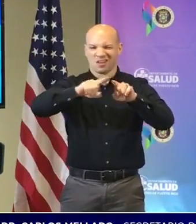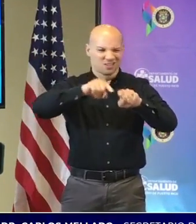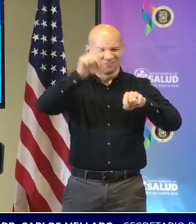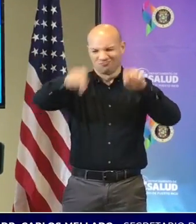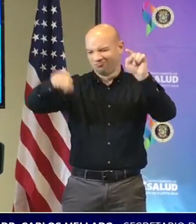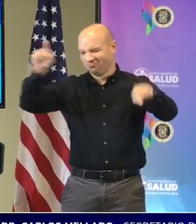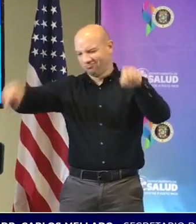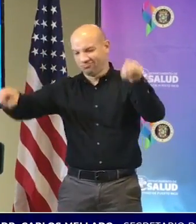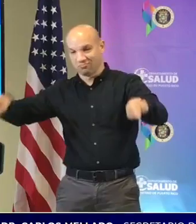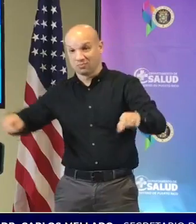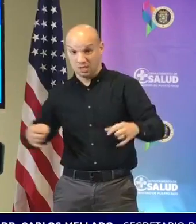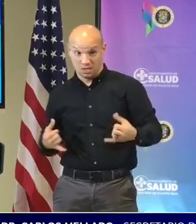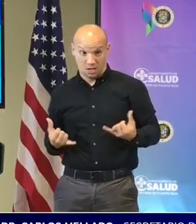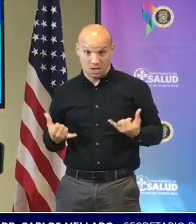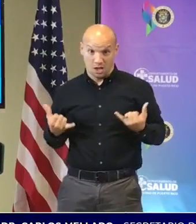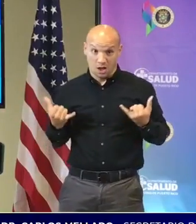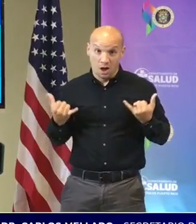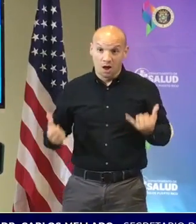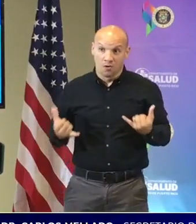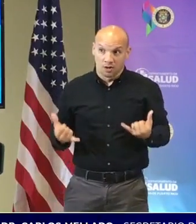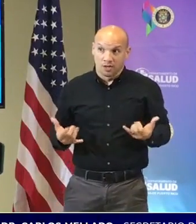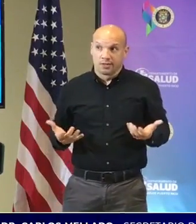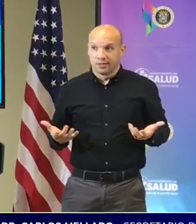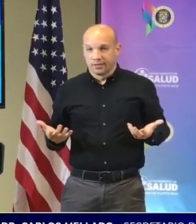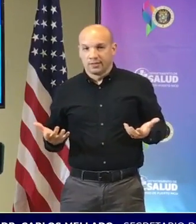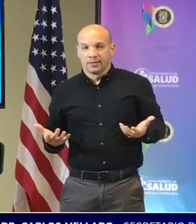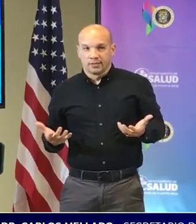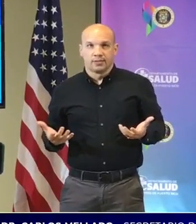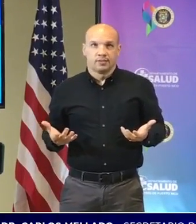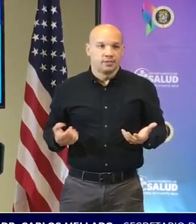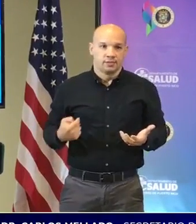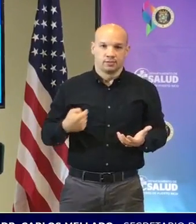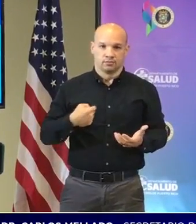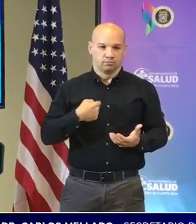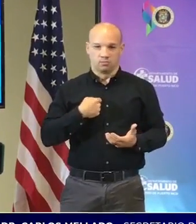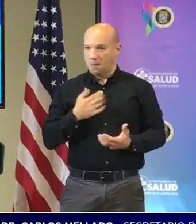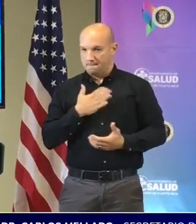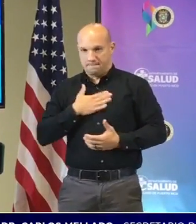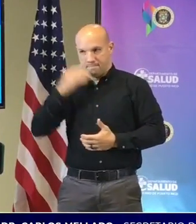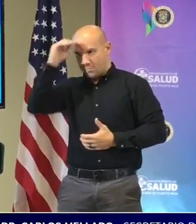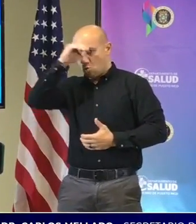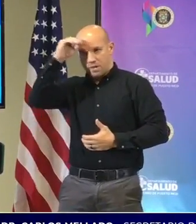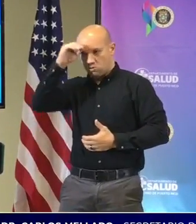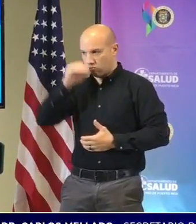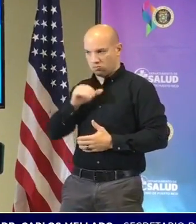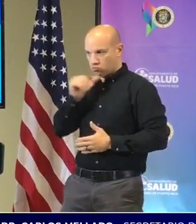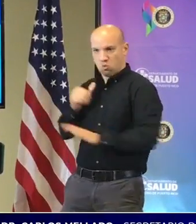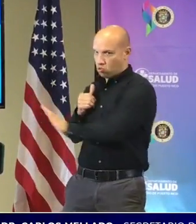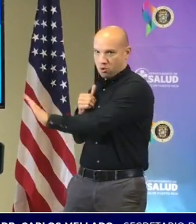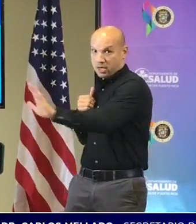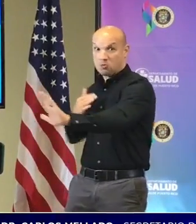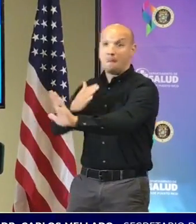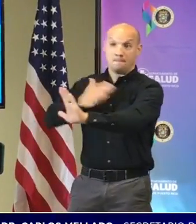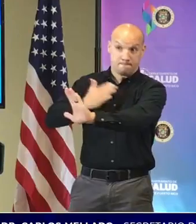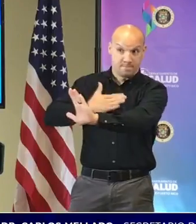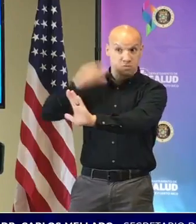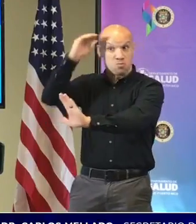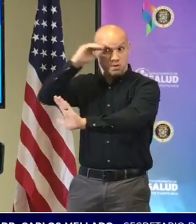ahora estamos teniendo un momento y obviamente esto lo estoy diciendo yo no lo dice la doctora ni nadie lo estoy diciendo yo